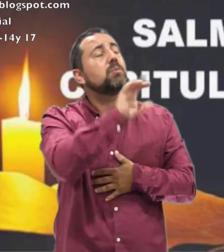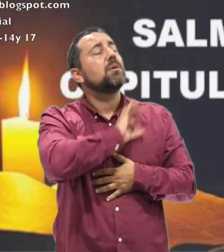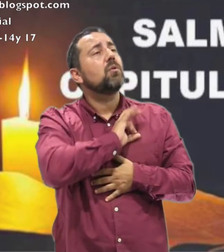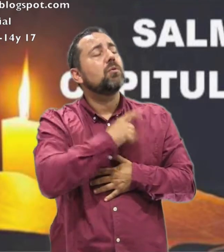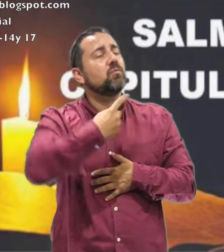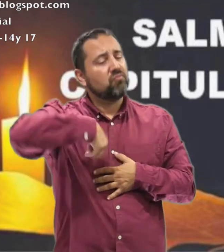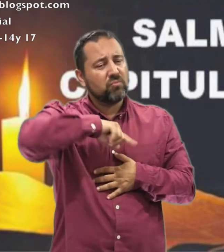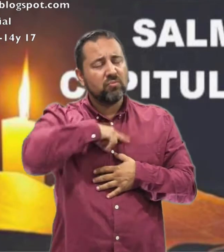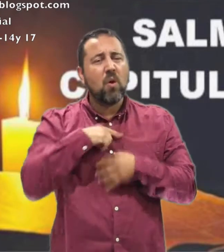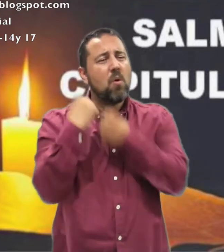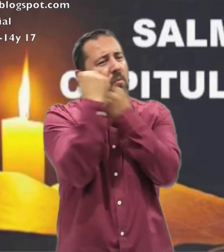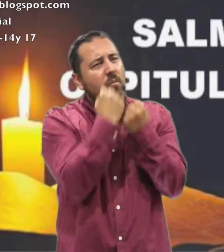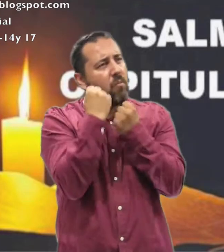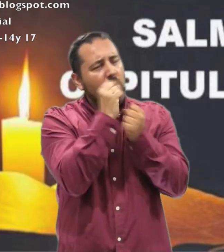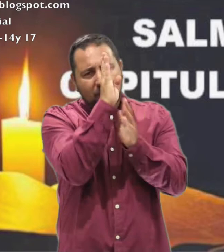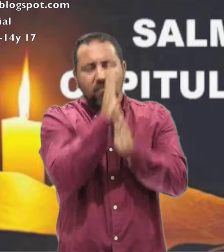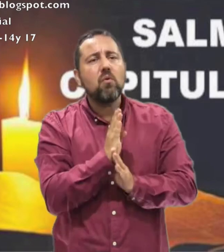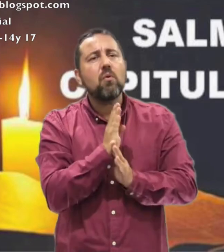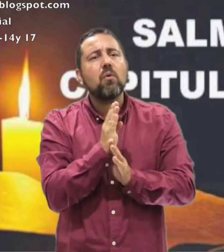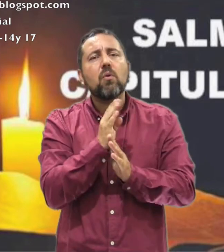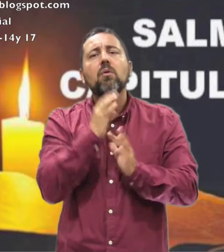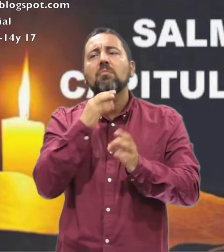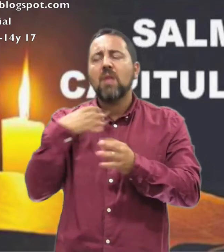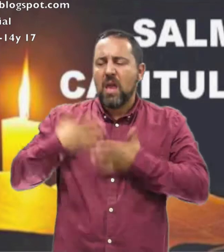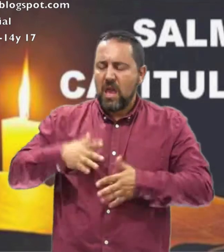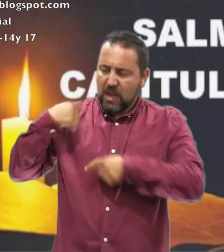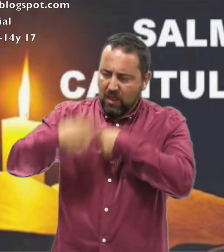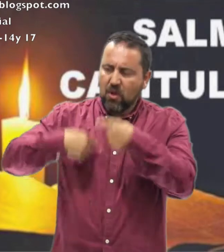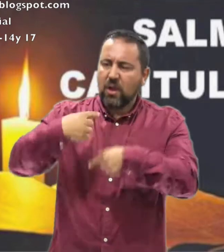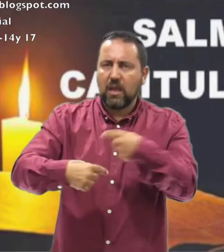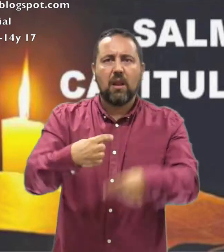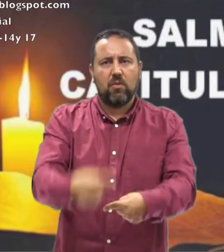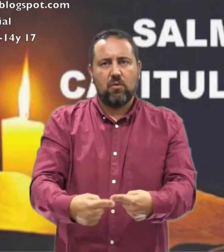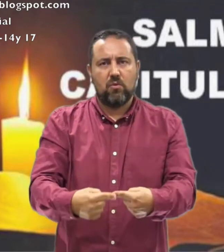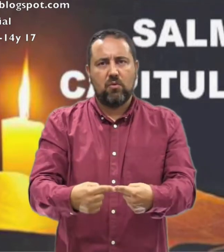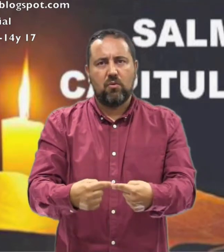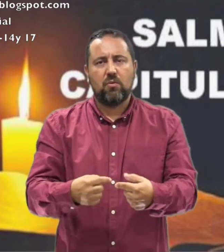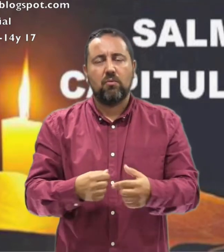Señor Tú has sido nuestro refugio De generación en generación